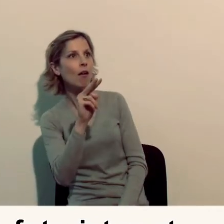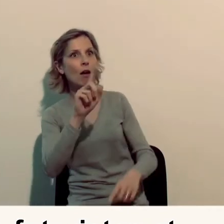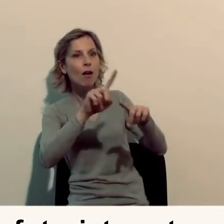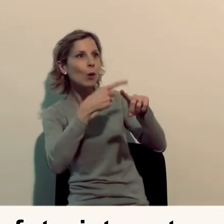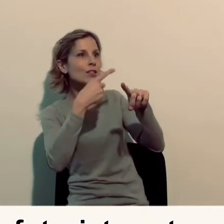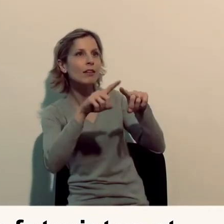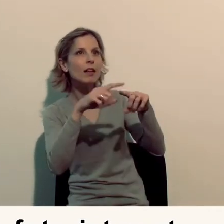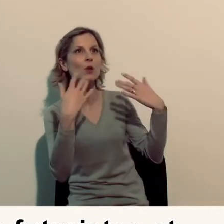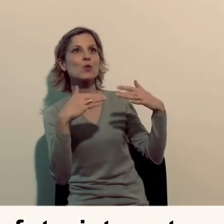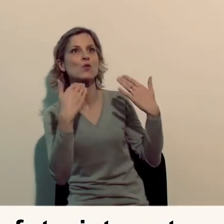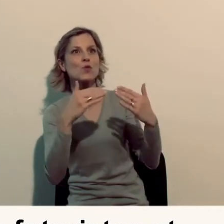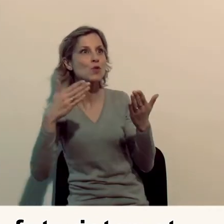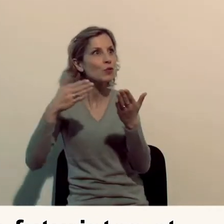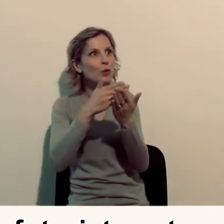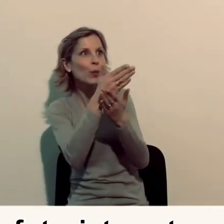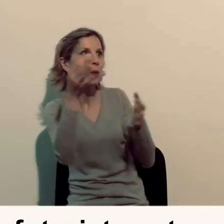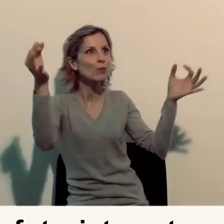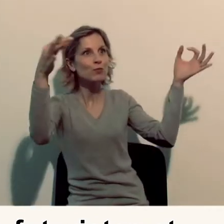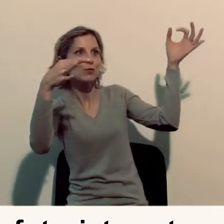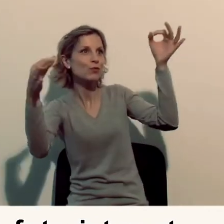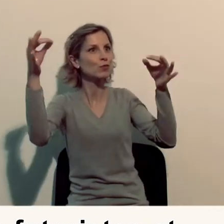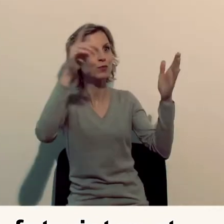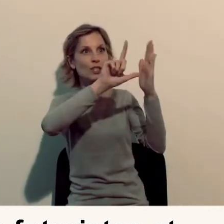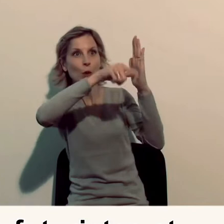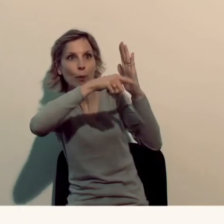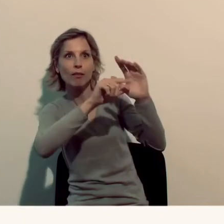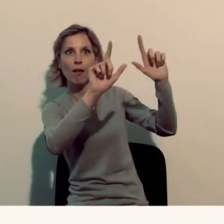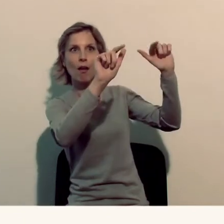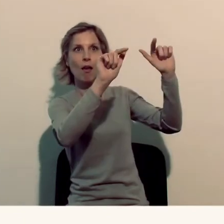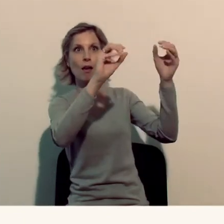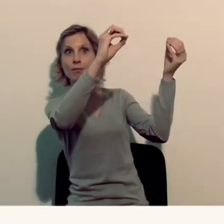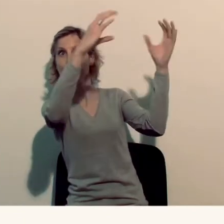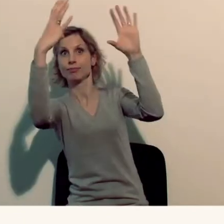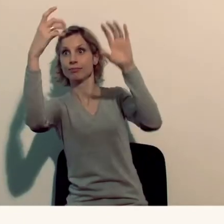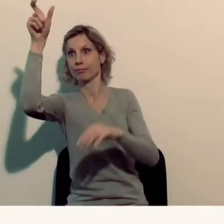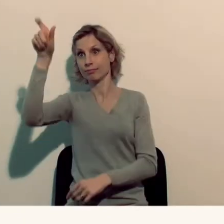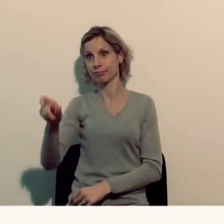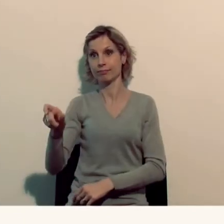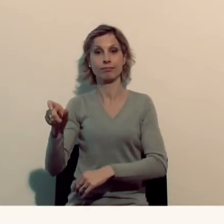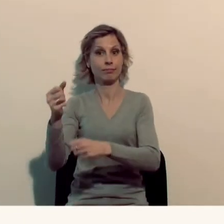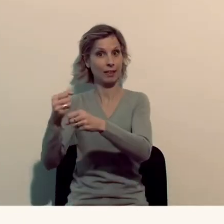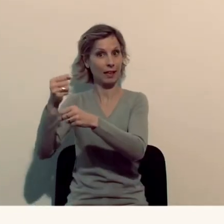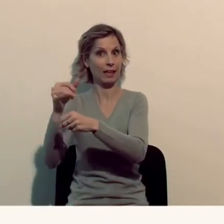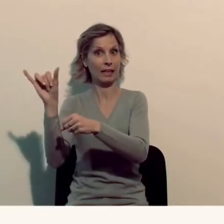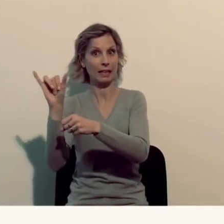Le bâtiment, aux formes futuristes et géométriques, a été conçu par l'architecte Christian de Porzampart.